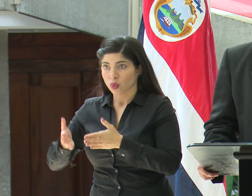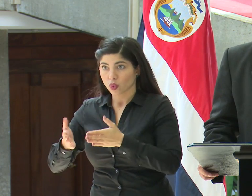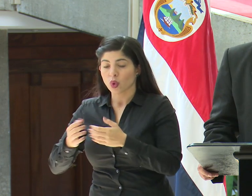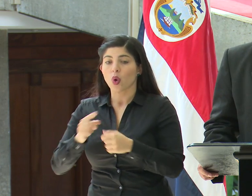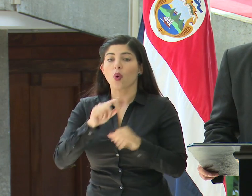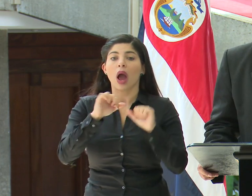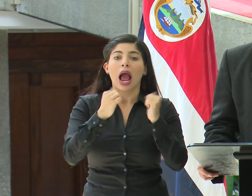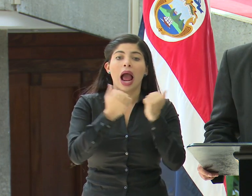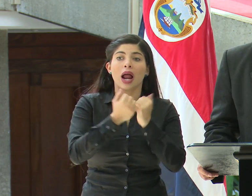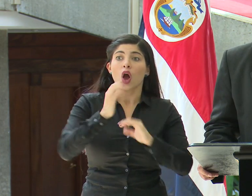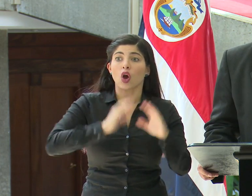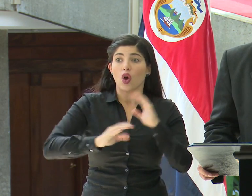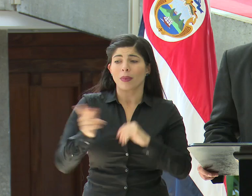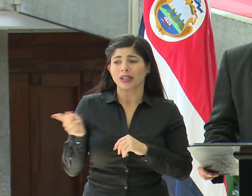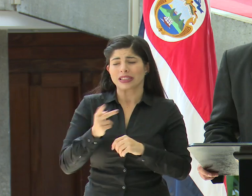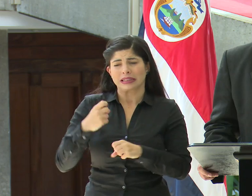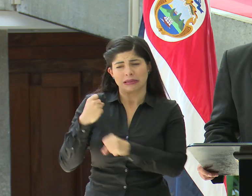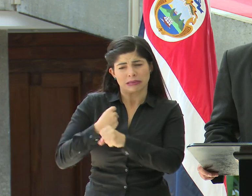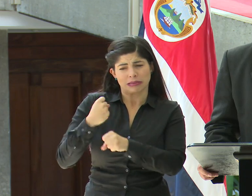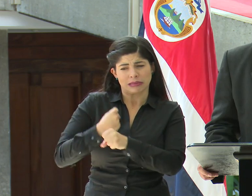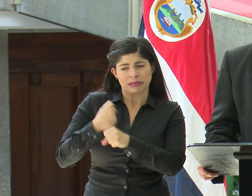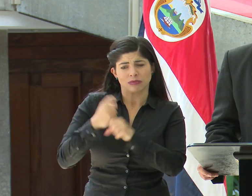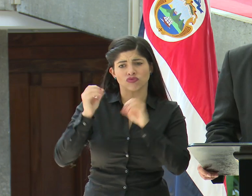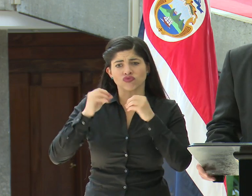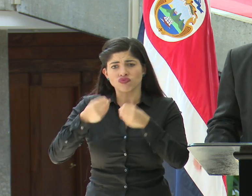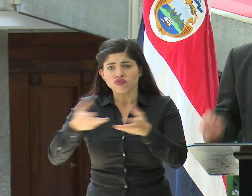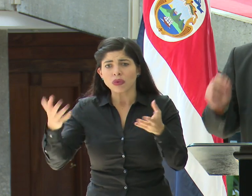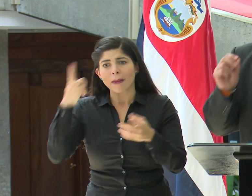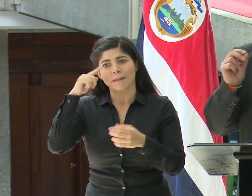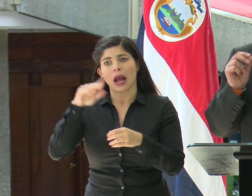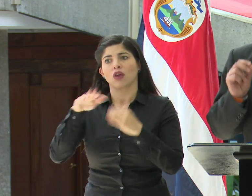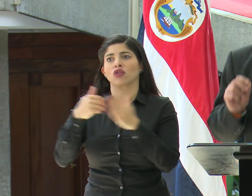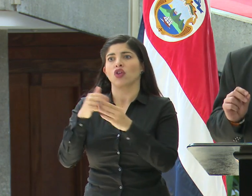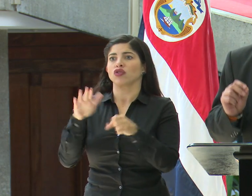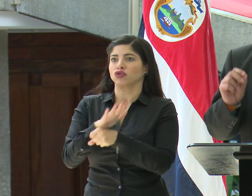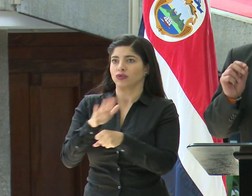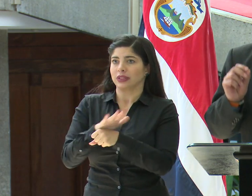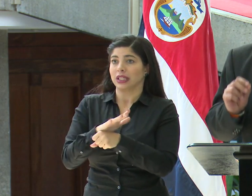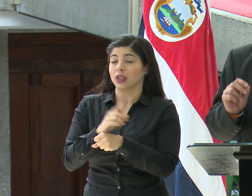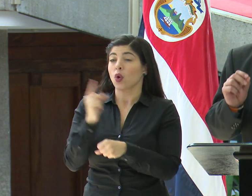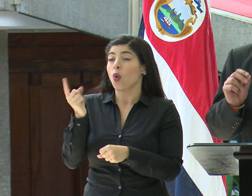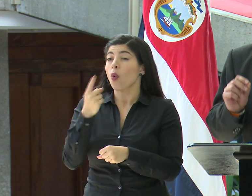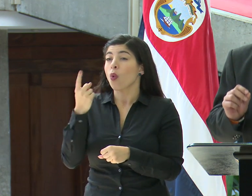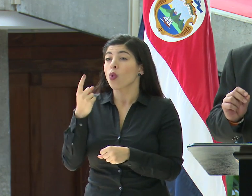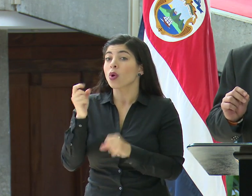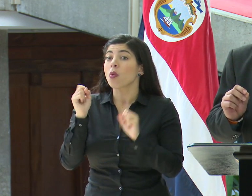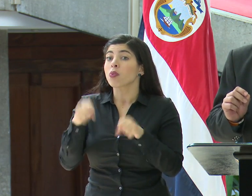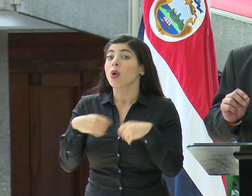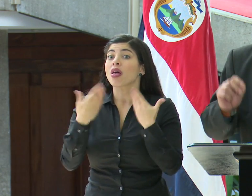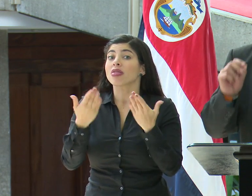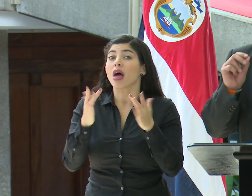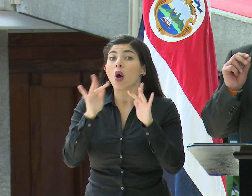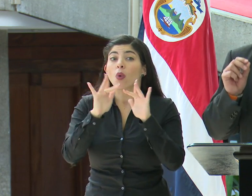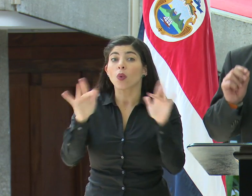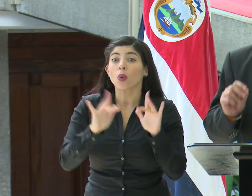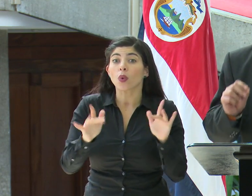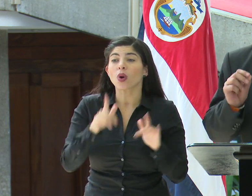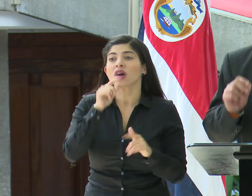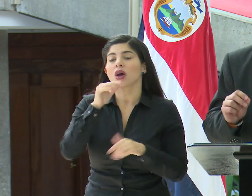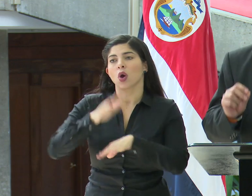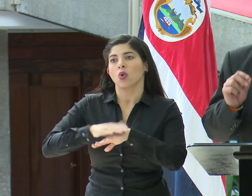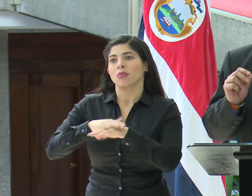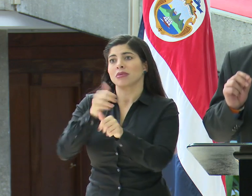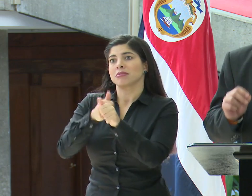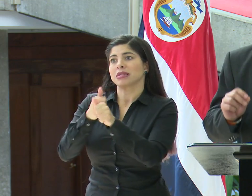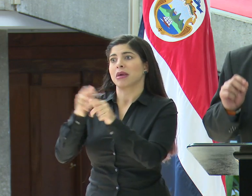que está trabajando fuertemente para que no tengamos desabastecimiento. Los únicos que causaríamos el desabastecimiento somos nosotros